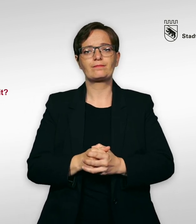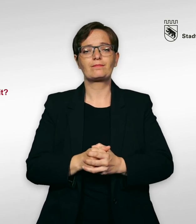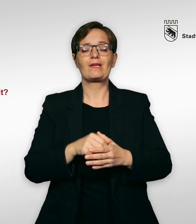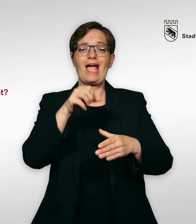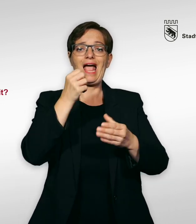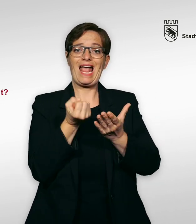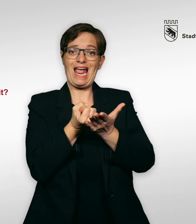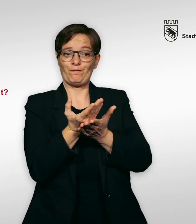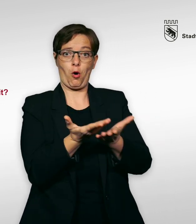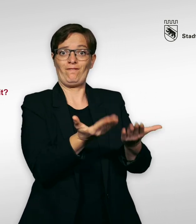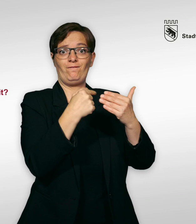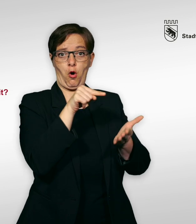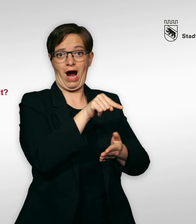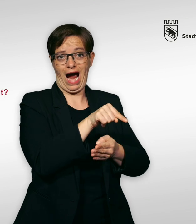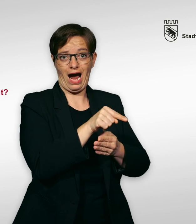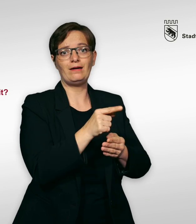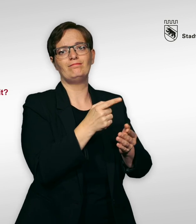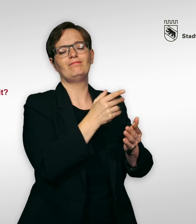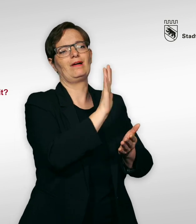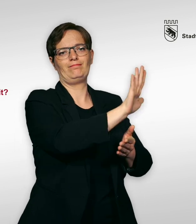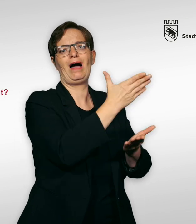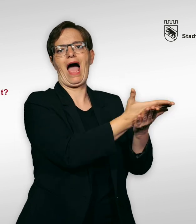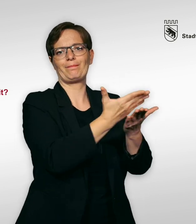Die Informationen basieren auf Angaben der AnbieterInnen.